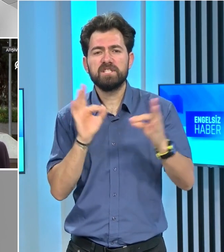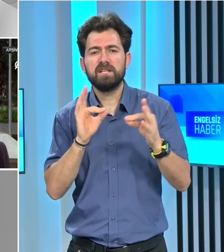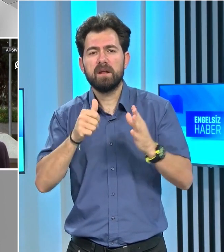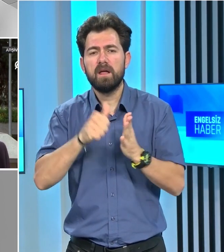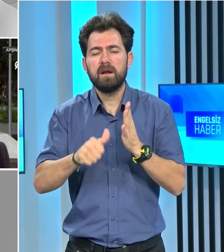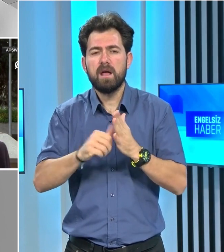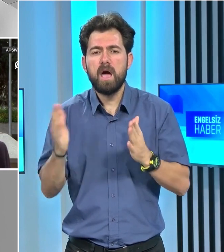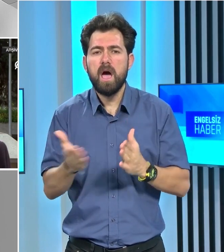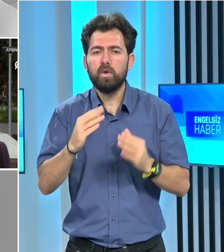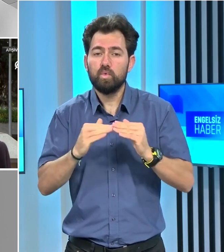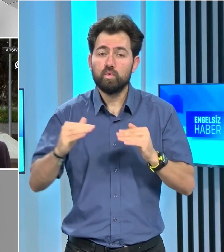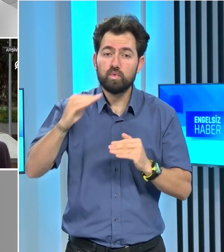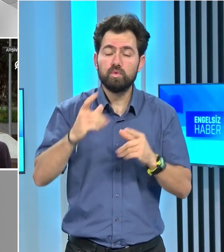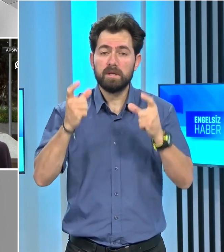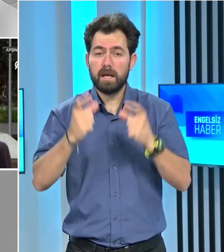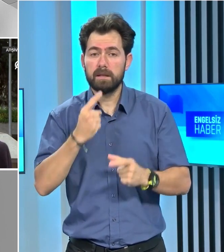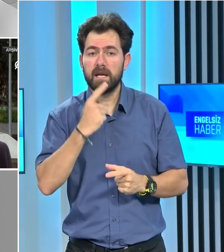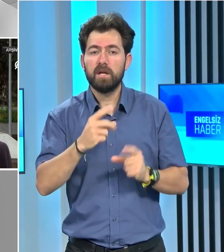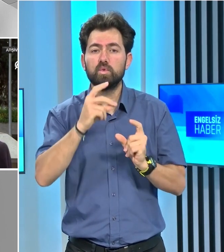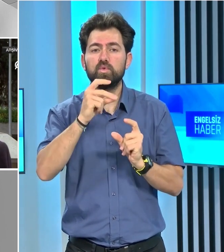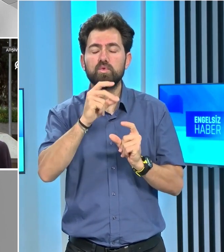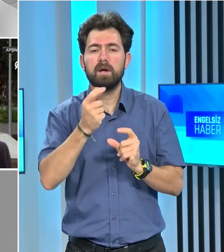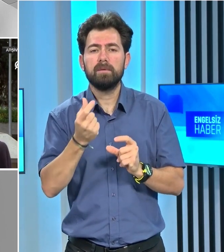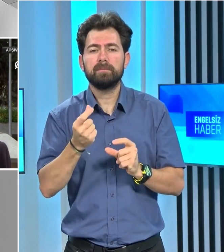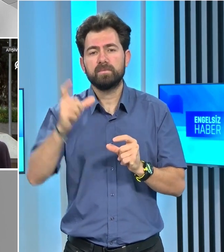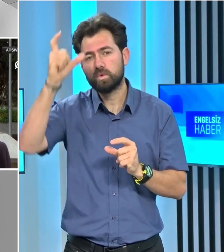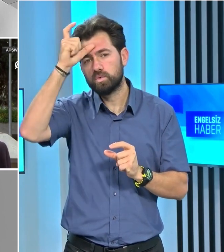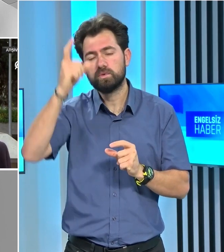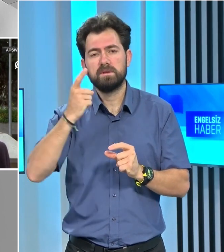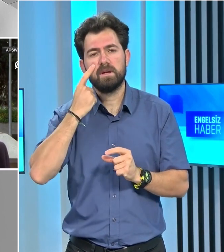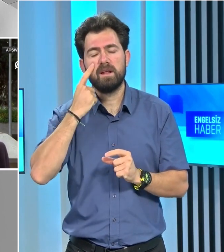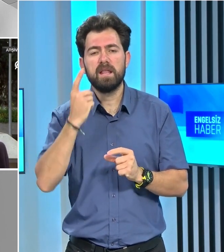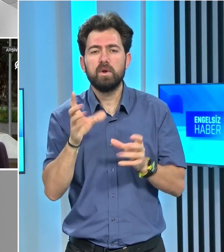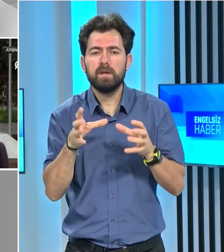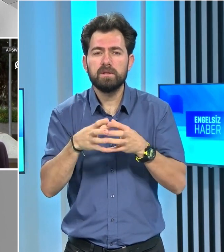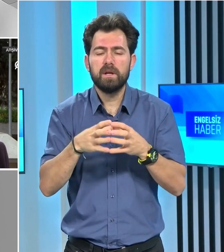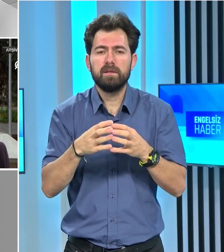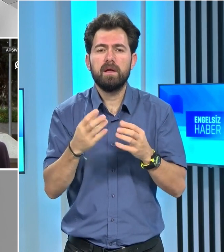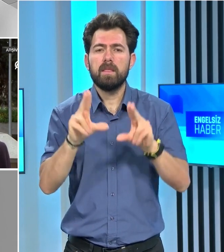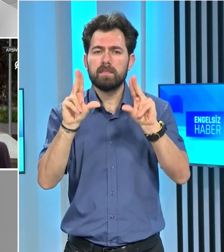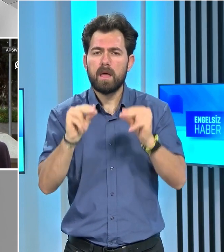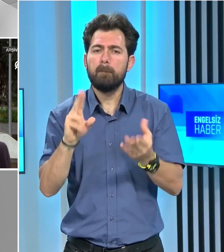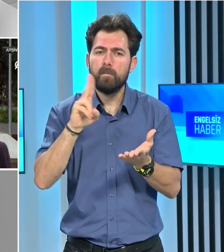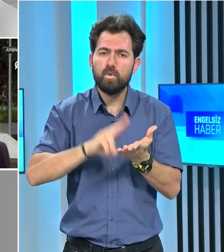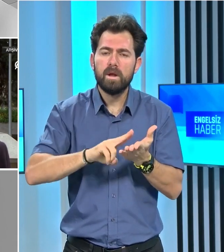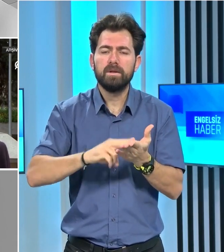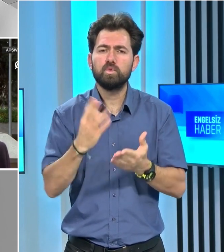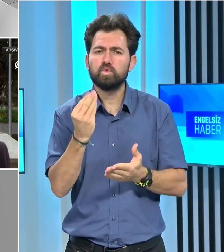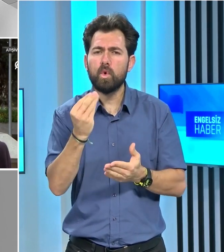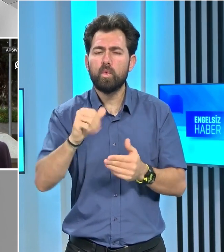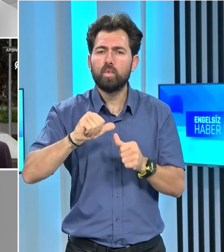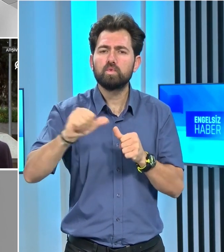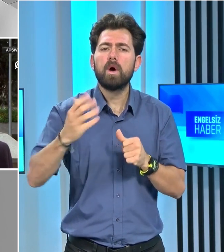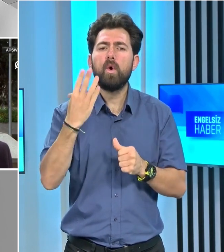ilişkileri tarihinin en üst seviyesindedir diyen Üstel, Türk Devletleri Teşkilatı'na tam üyeliğin